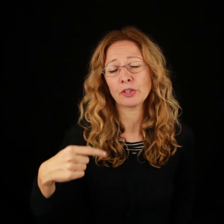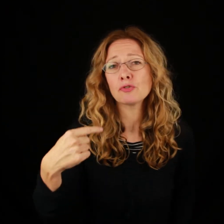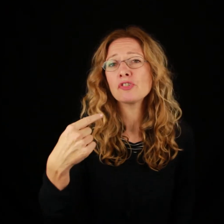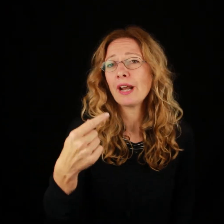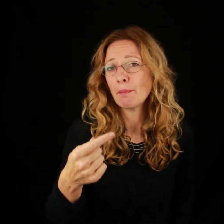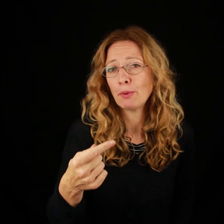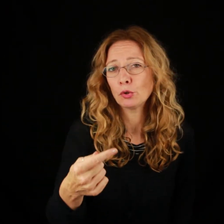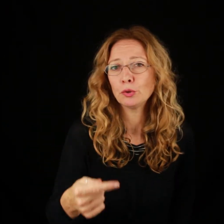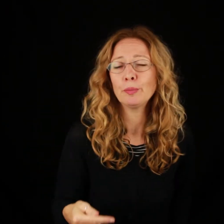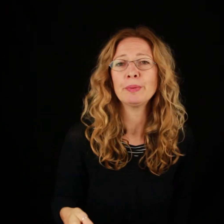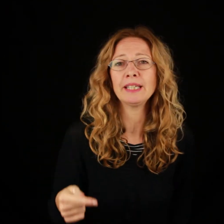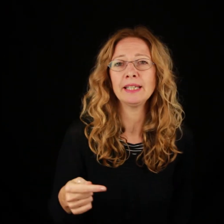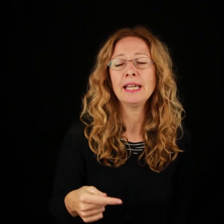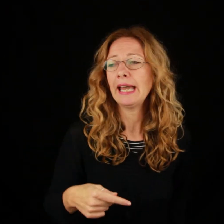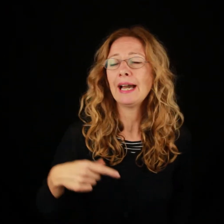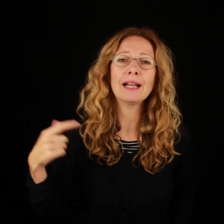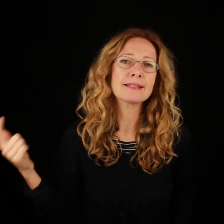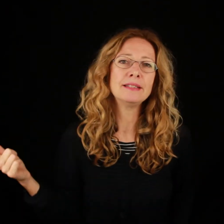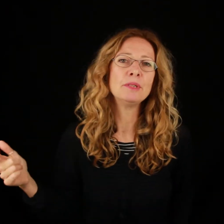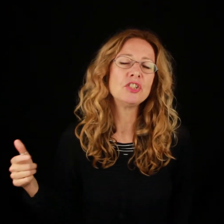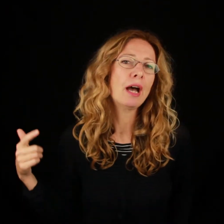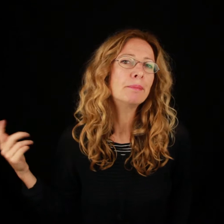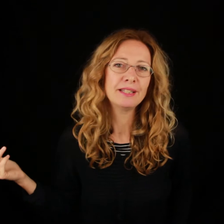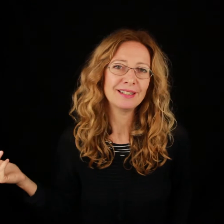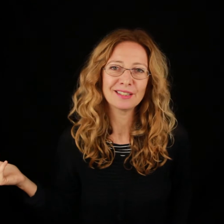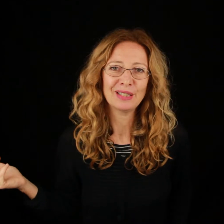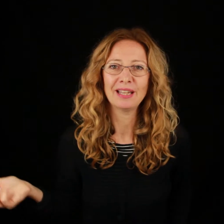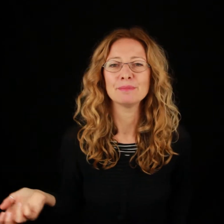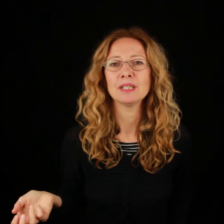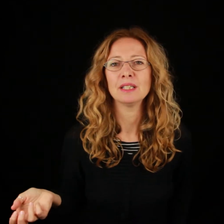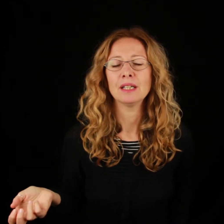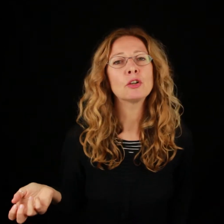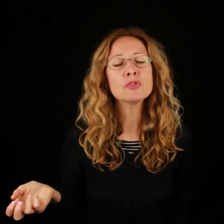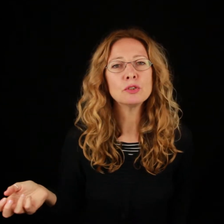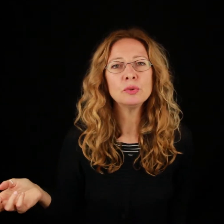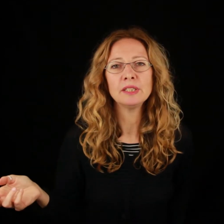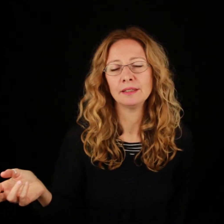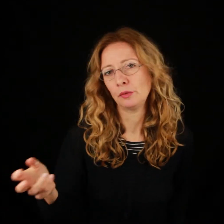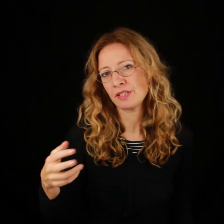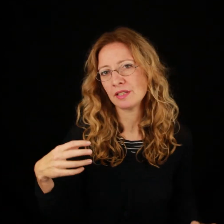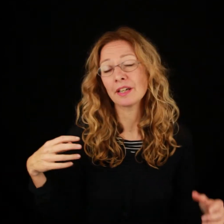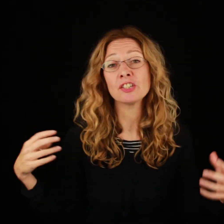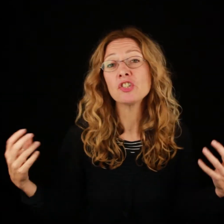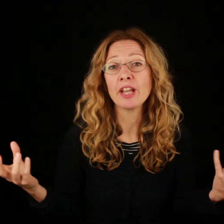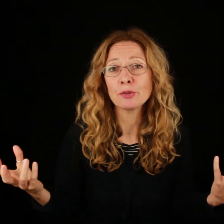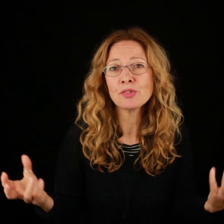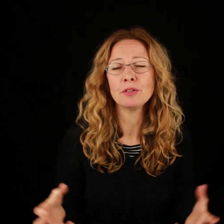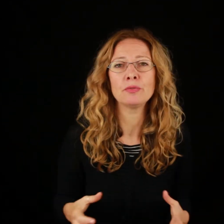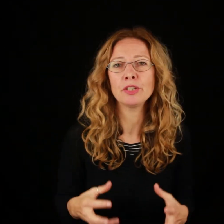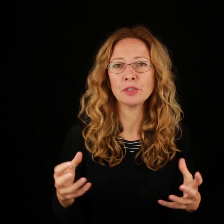lo raggiungerà poco dopo, perché è a casa di amici a bere anche lei. La consuetudine di questi rancheros, ovvero di